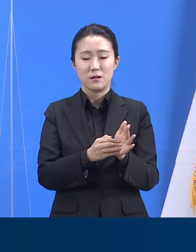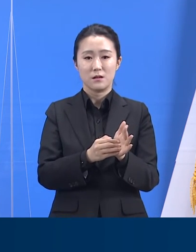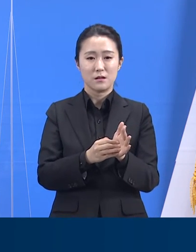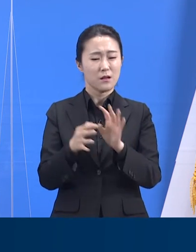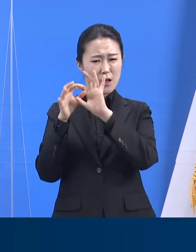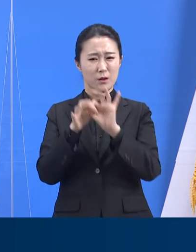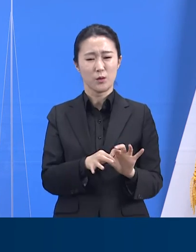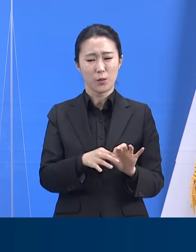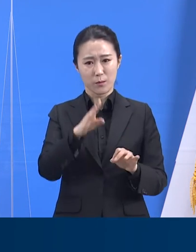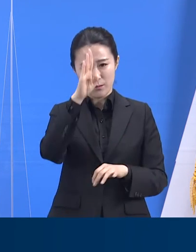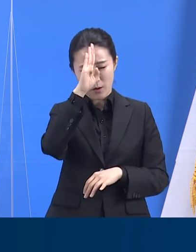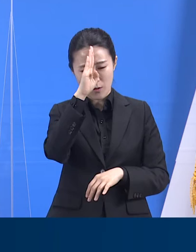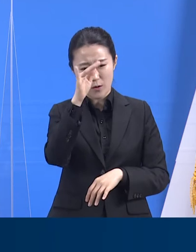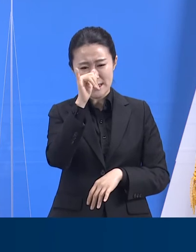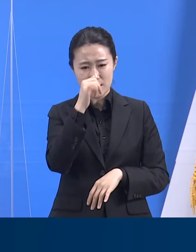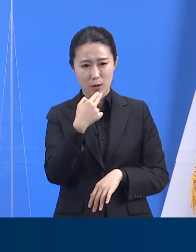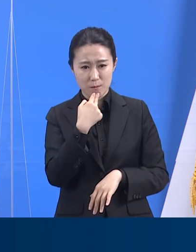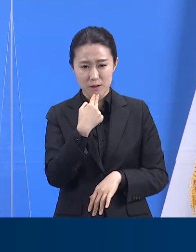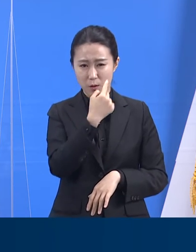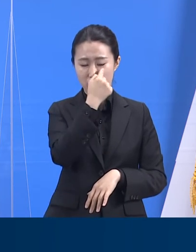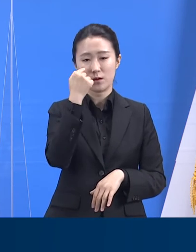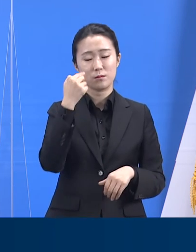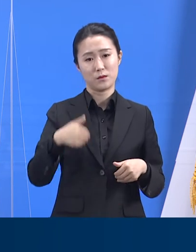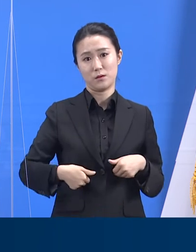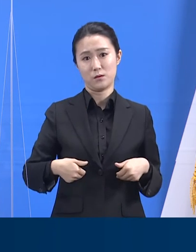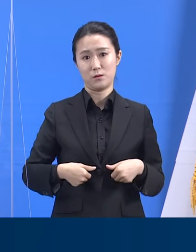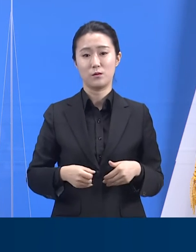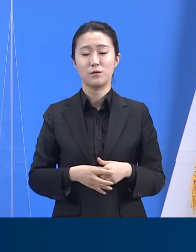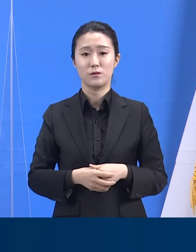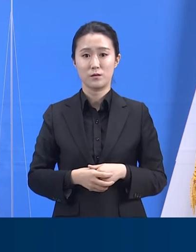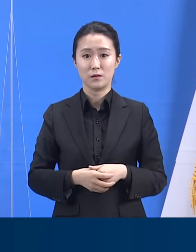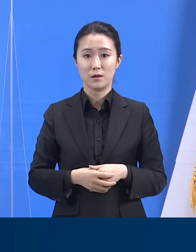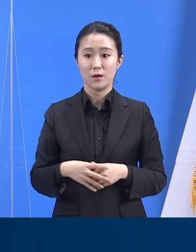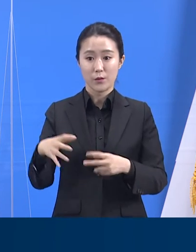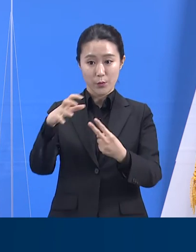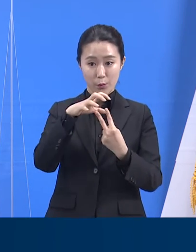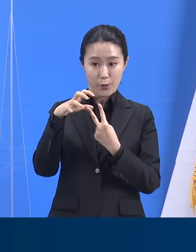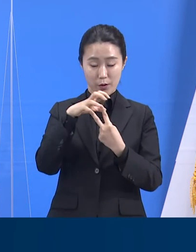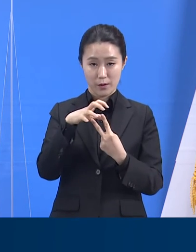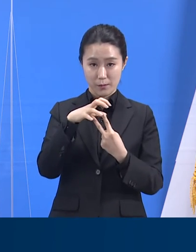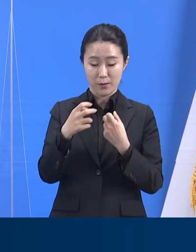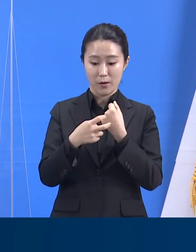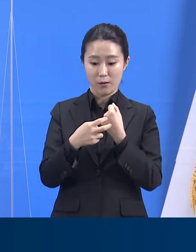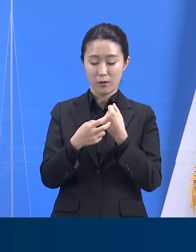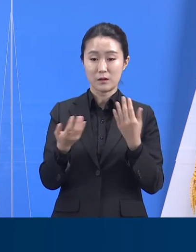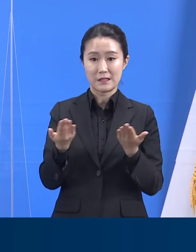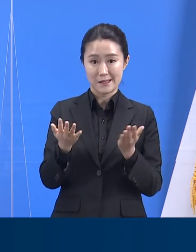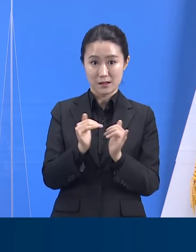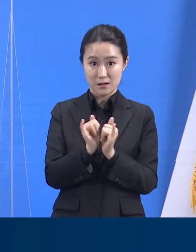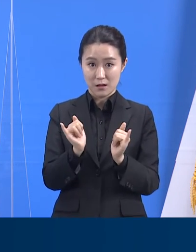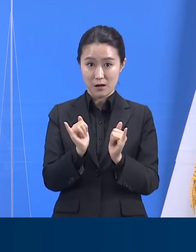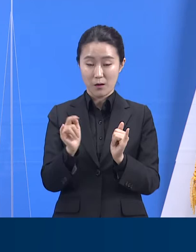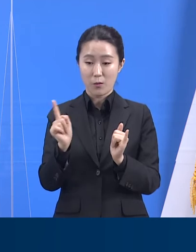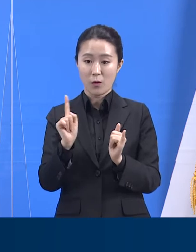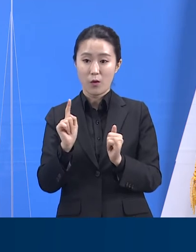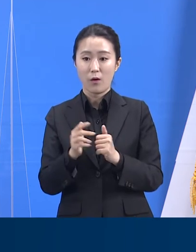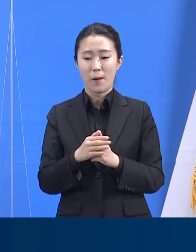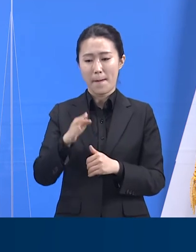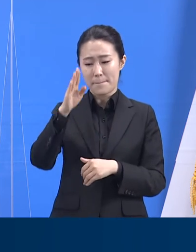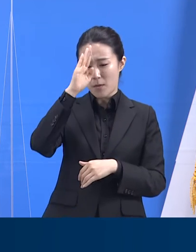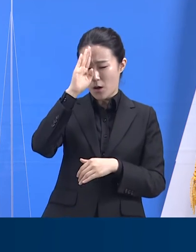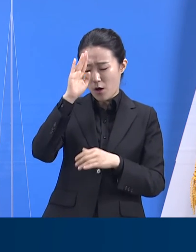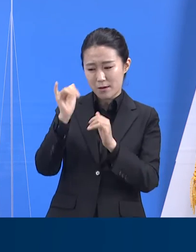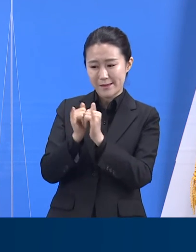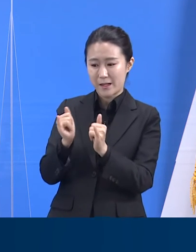의왕병원, 시설의 간병인 같은 경우, 근무 형태가 환자의 신체와 밀접한